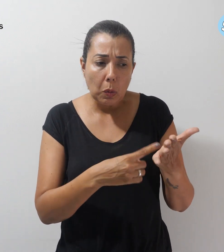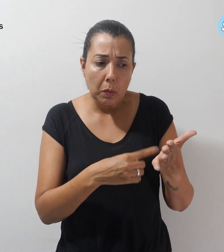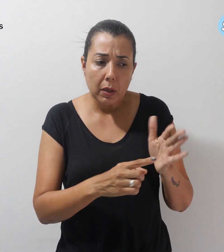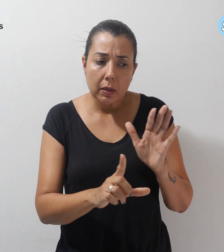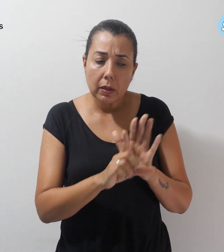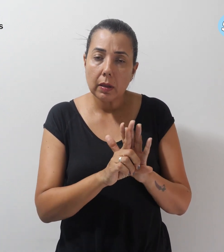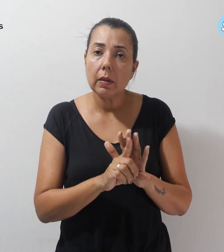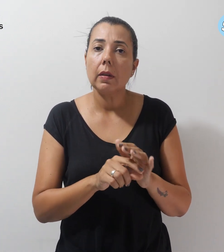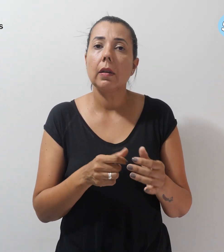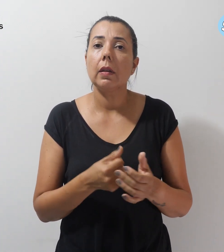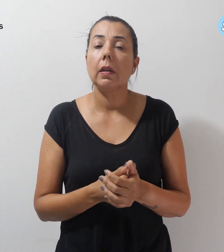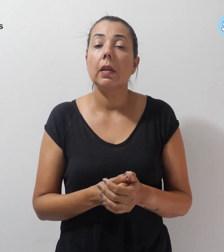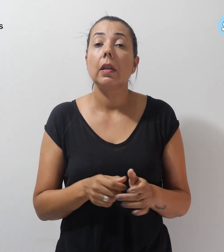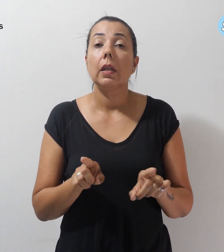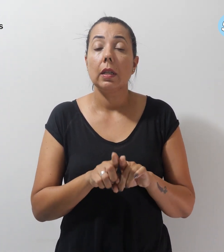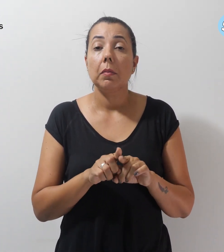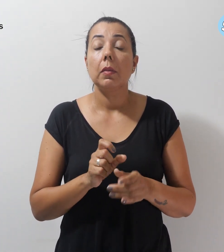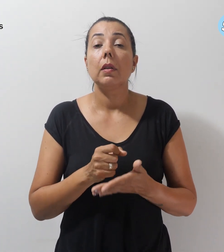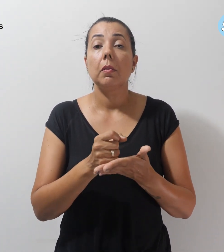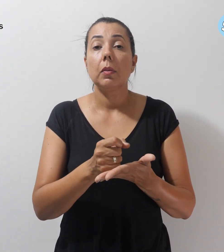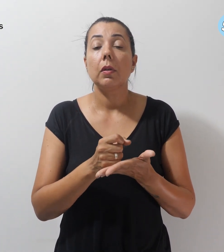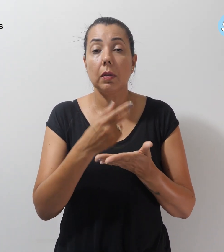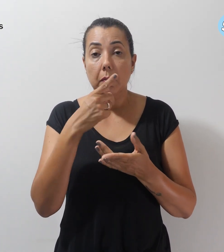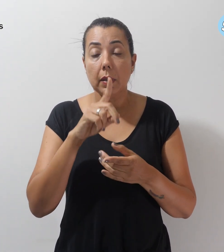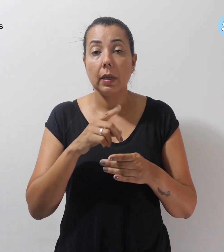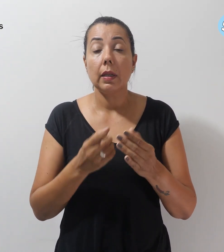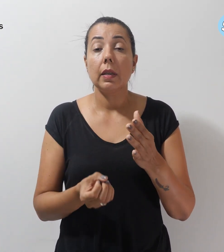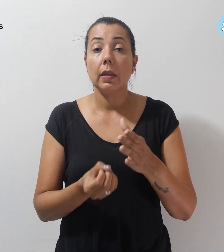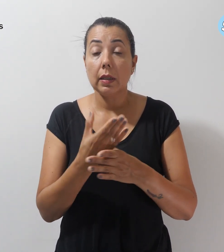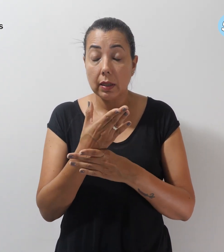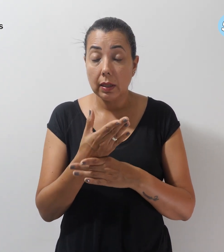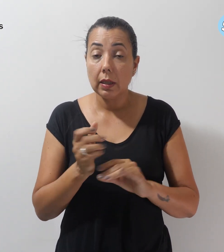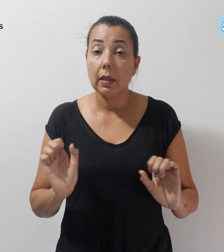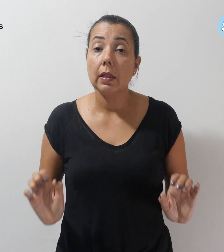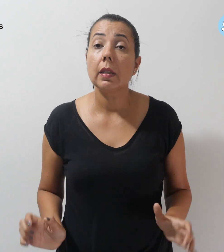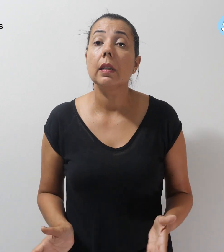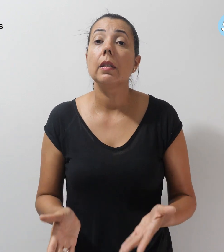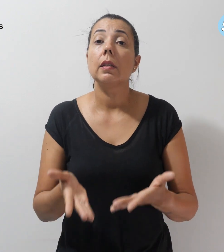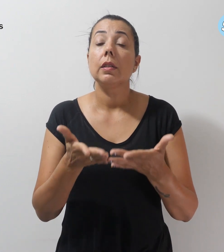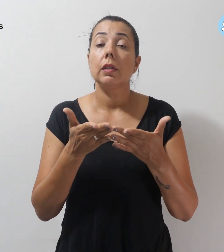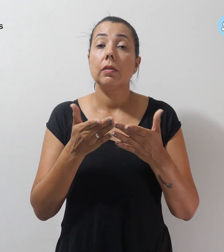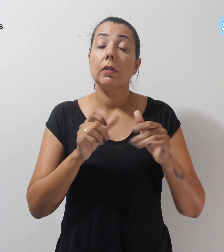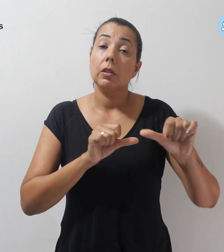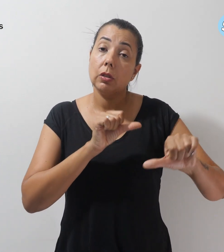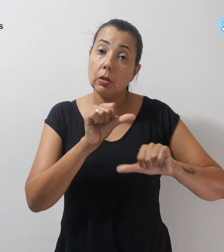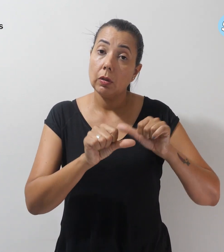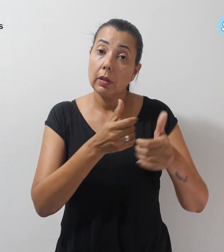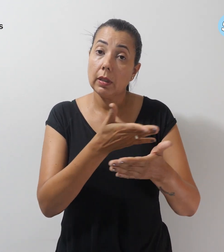piso e contribuirão para formular iniciativas de mudar essa realidade.